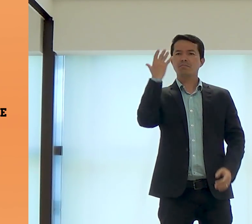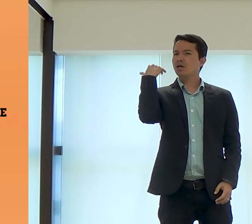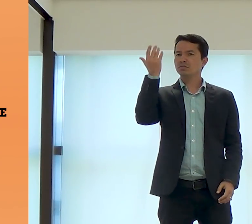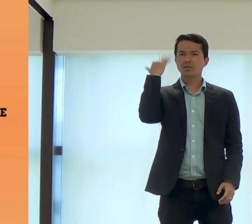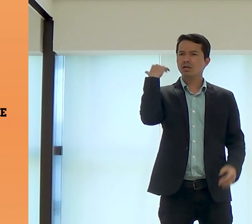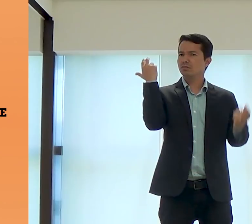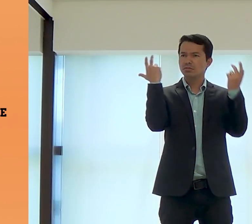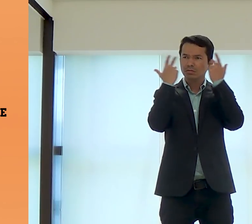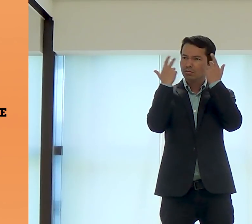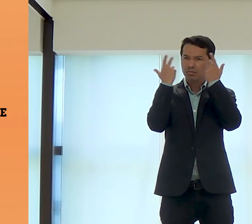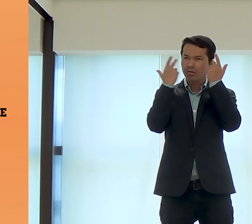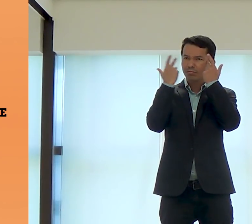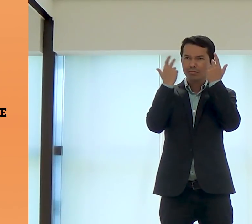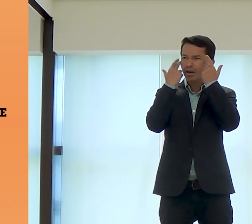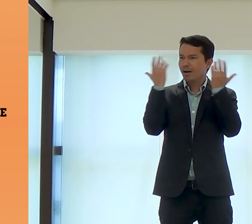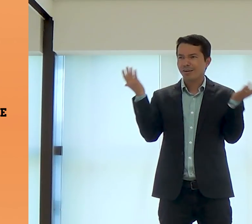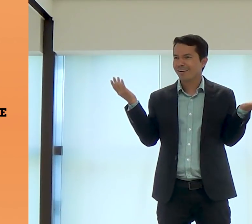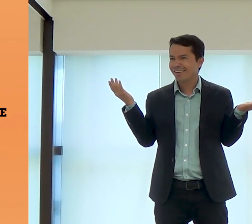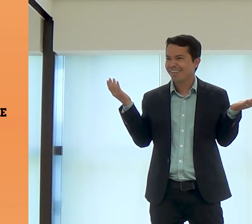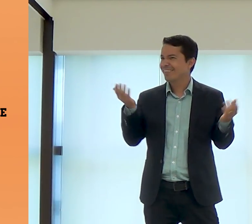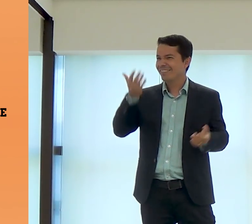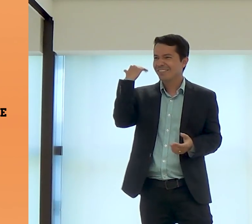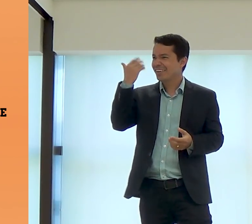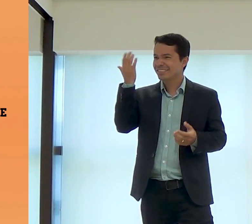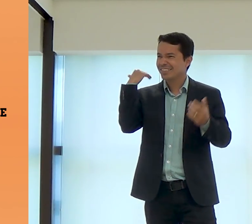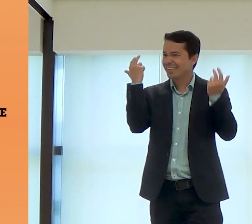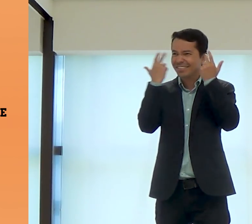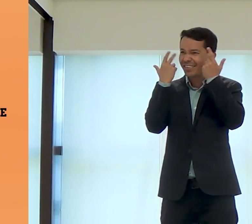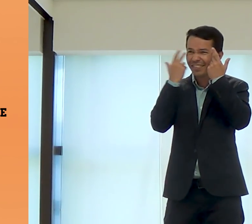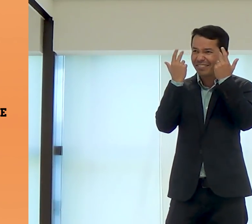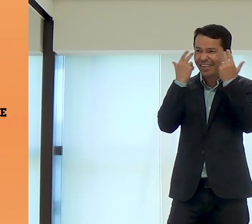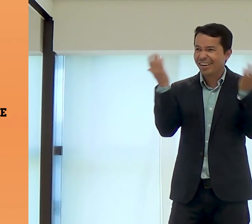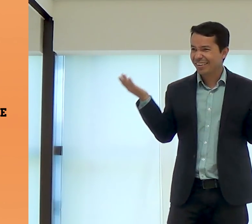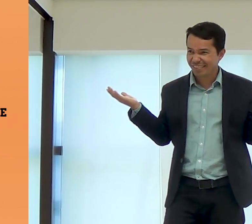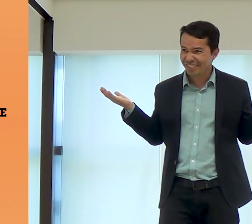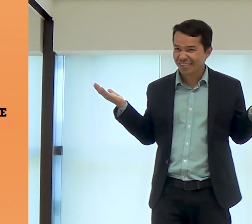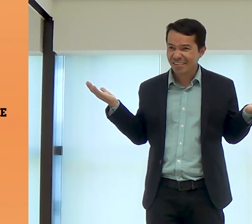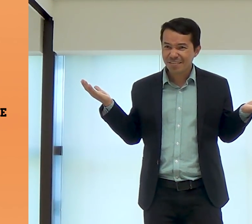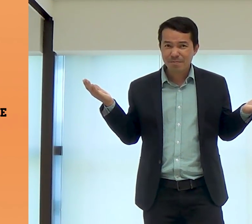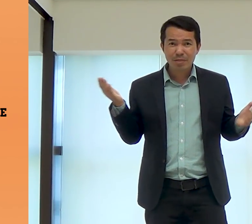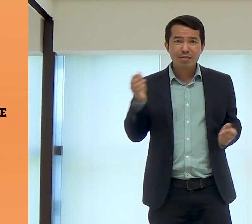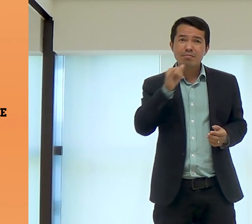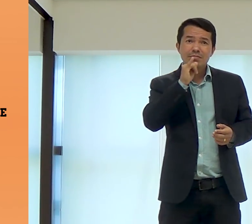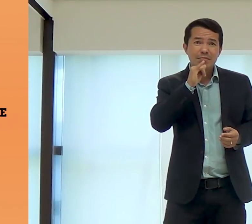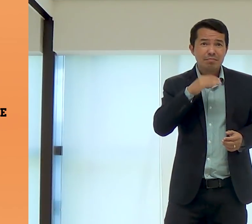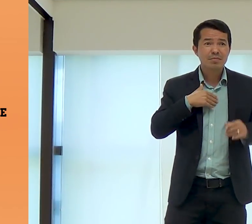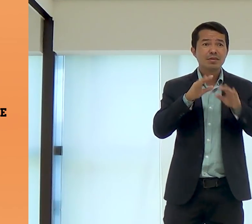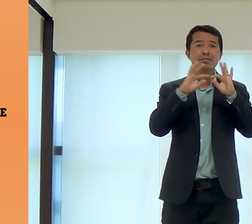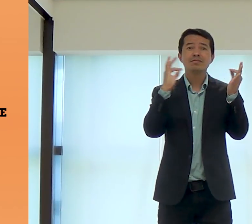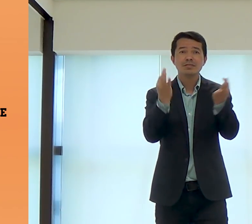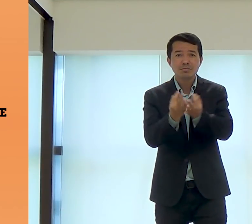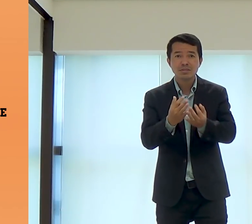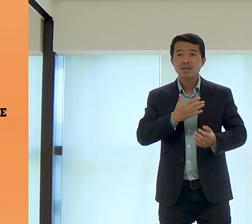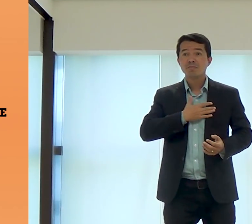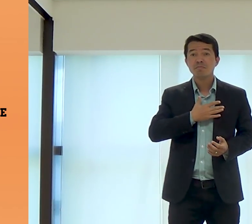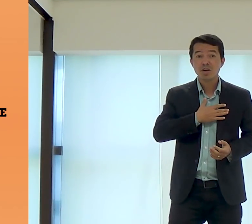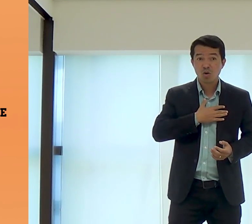sobre elas. Antigamente, isso era normal, casamento entre primos, casamento arranjado, entre famílias.